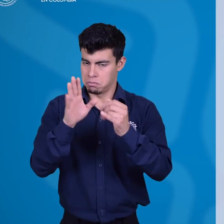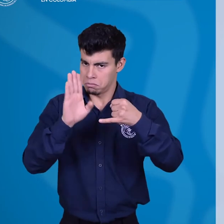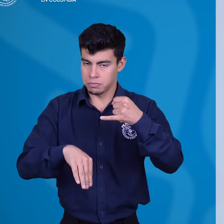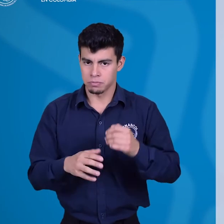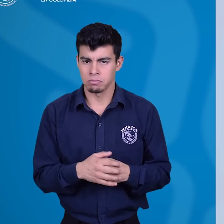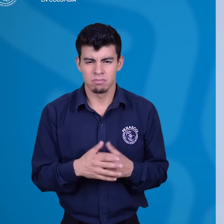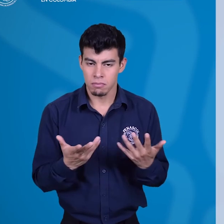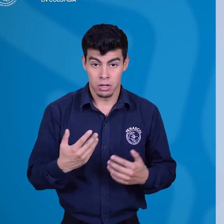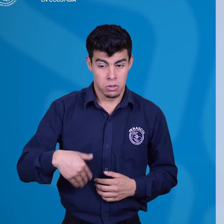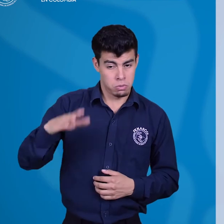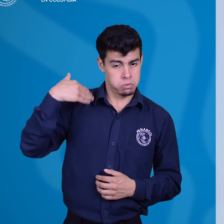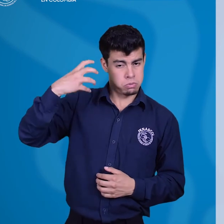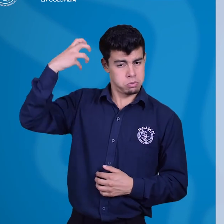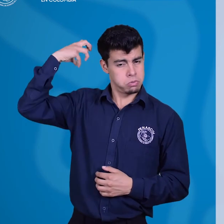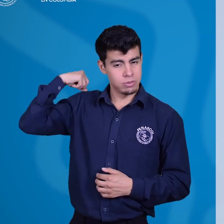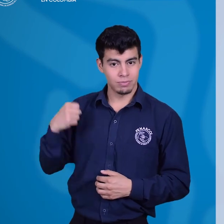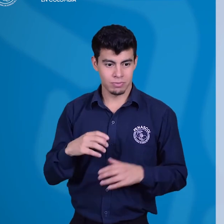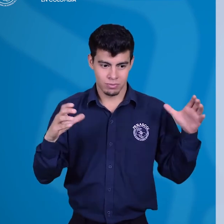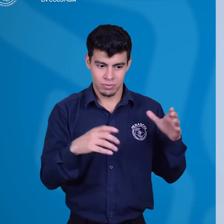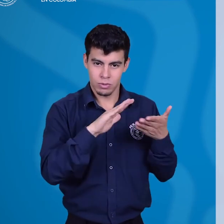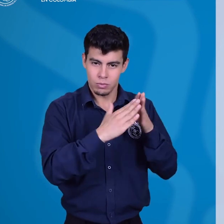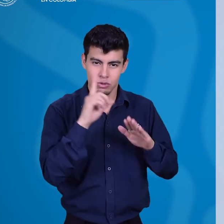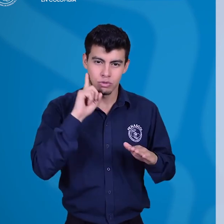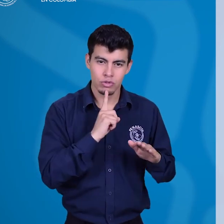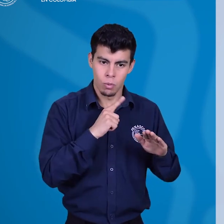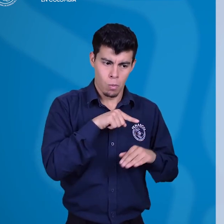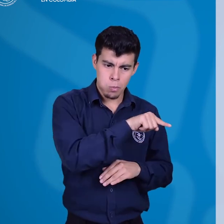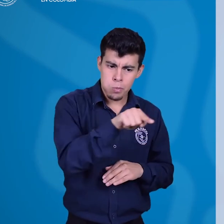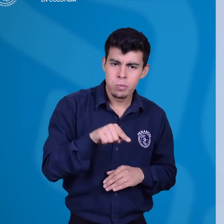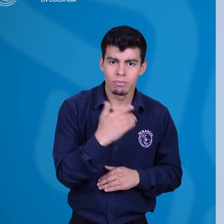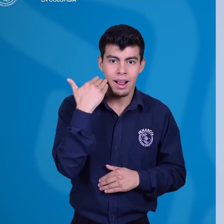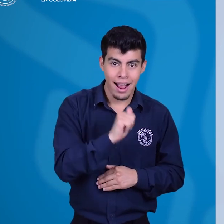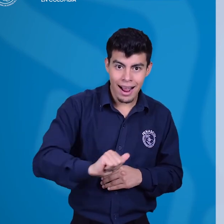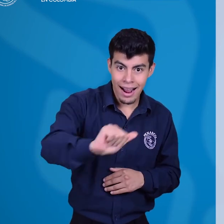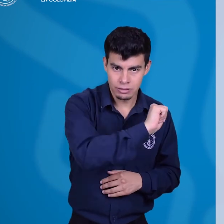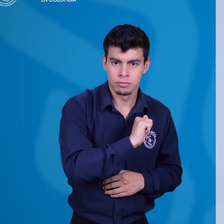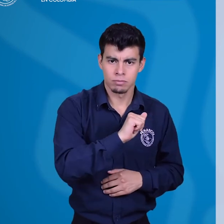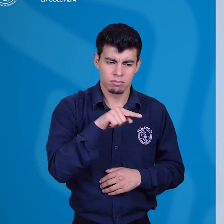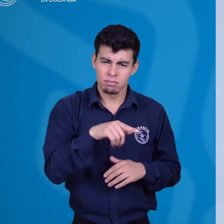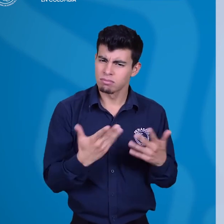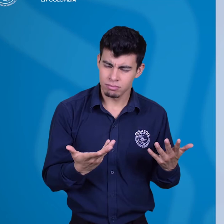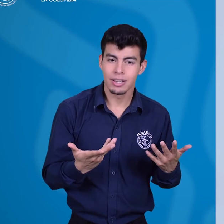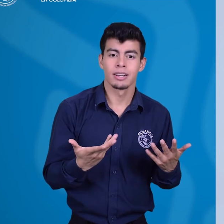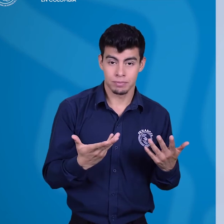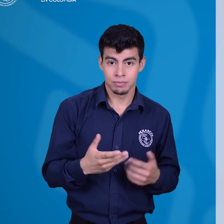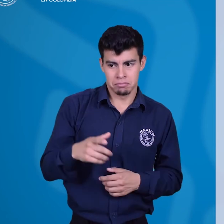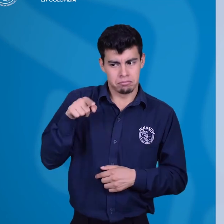Finalmente, existe una deuda desde la comunidad sorda hacia las mujeres en términos de visibilizar